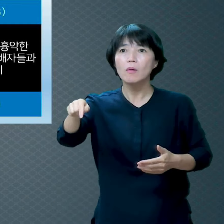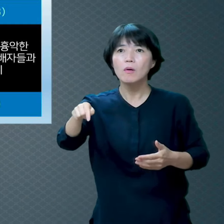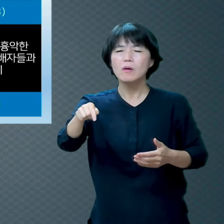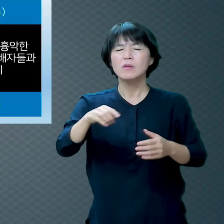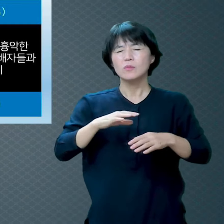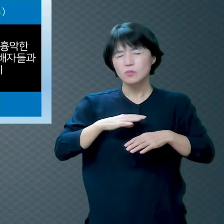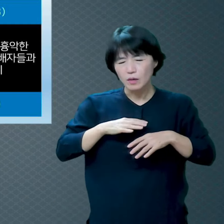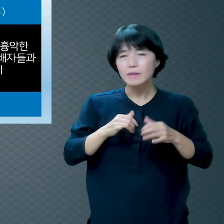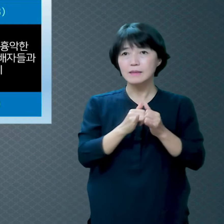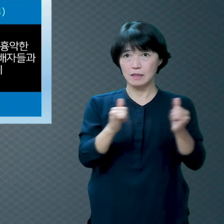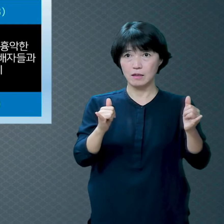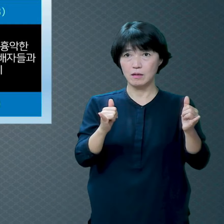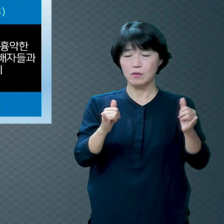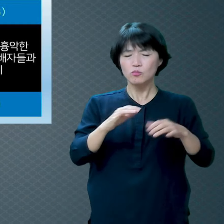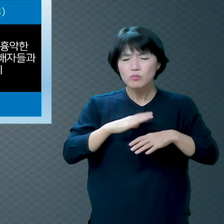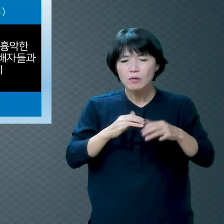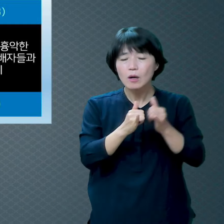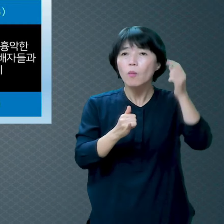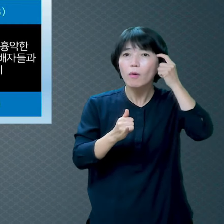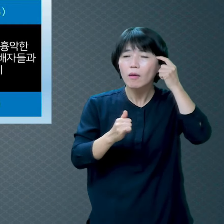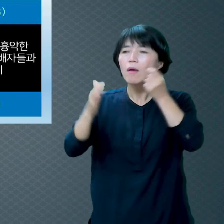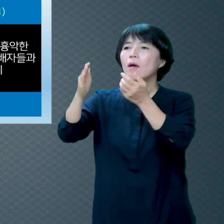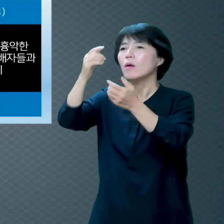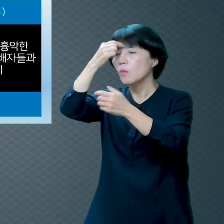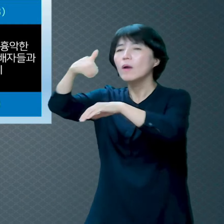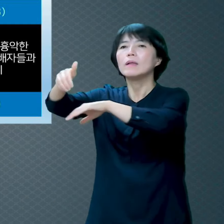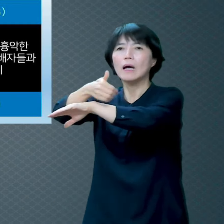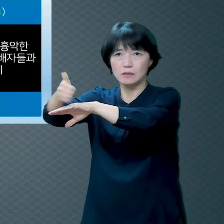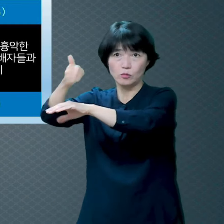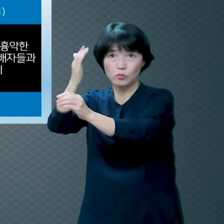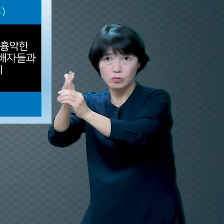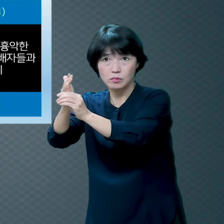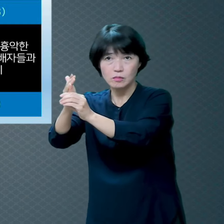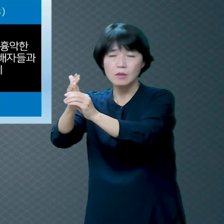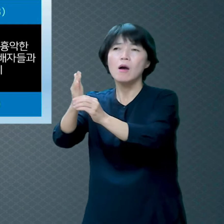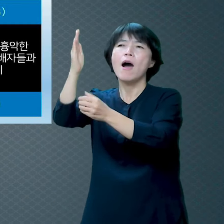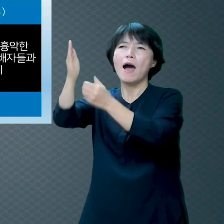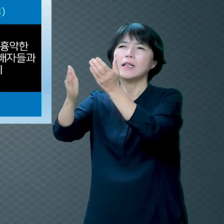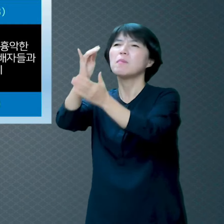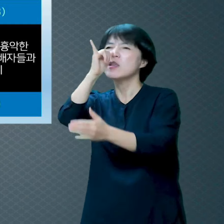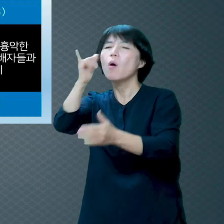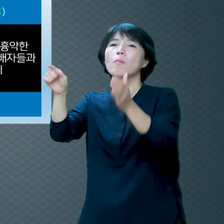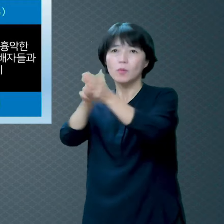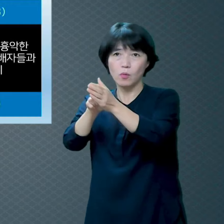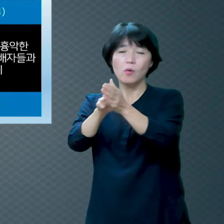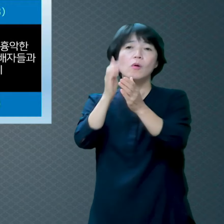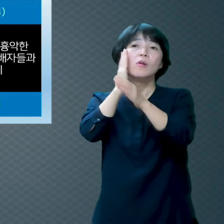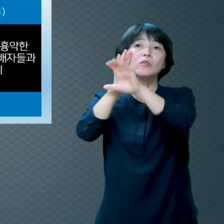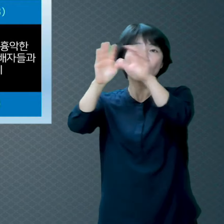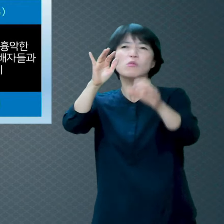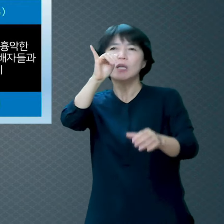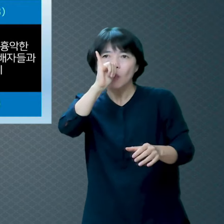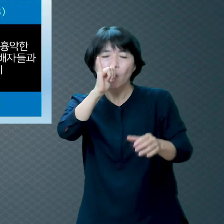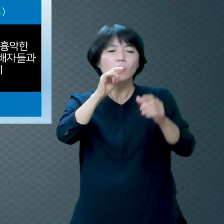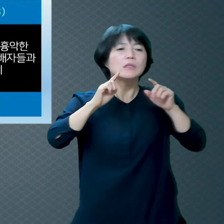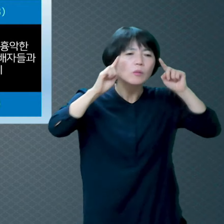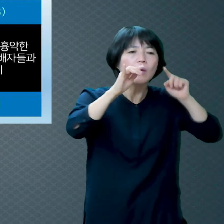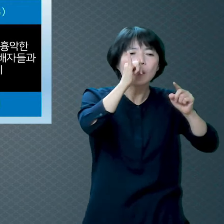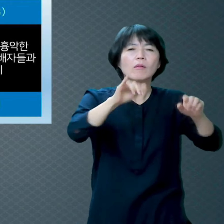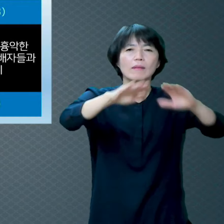바른 믿음이 없어요 하나님 있는 거 알겠고 천국 지옥 있는 거 알겠고 그런데 천국 갈 믿음은 없어요